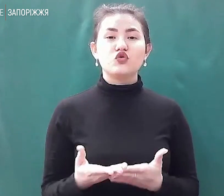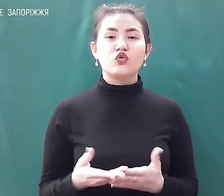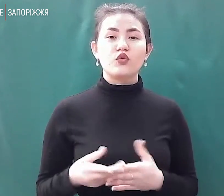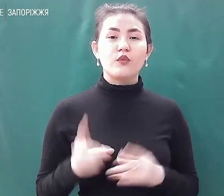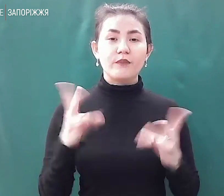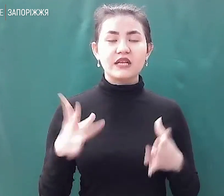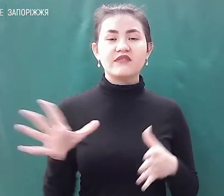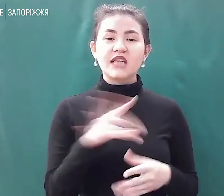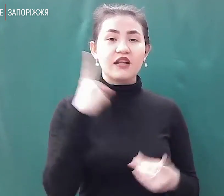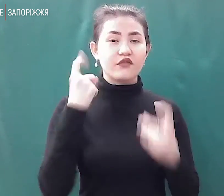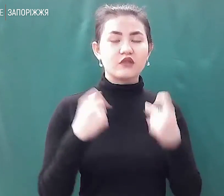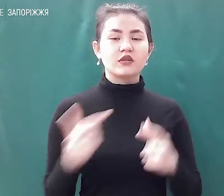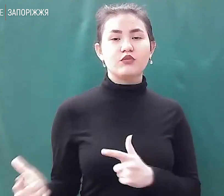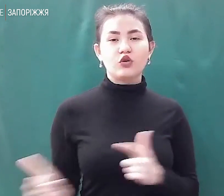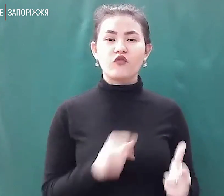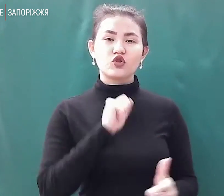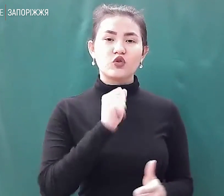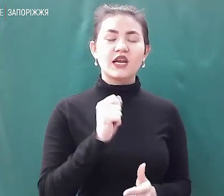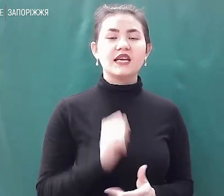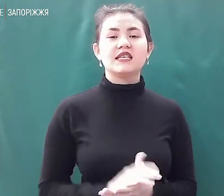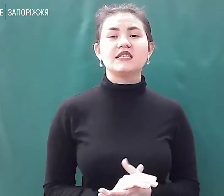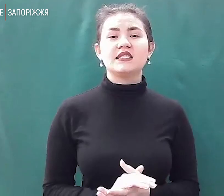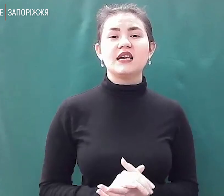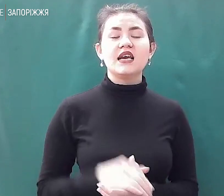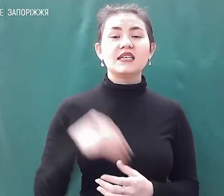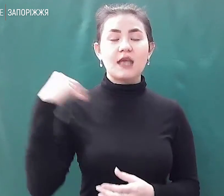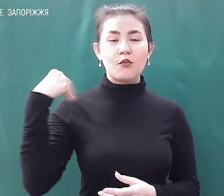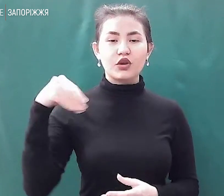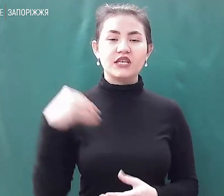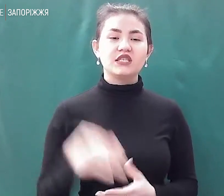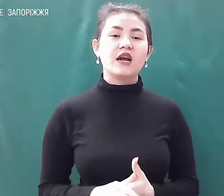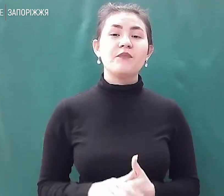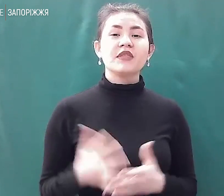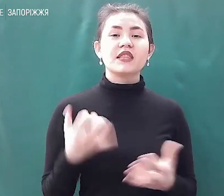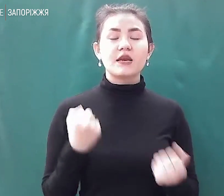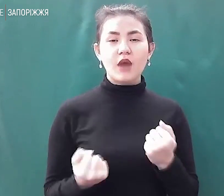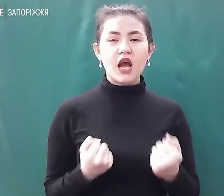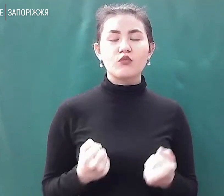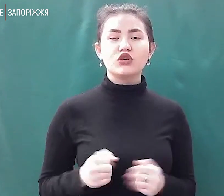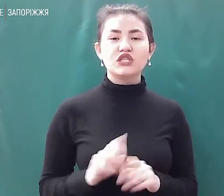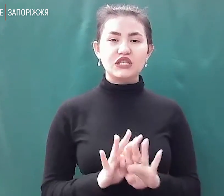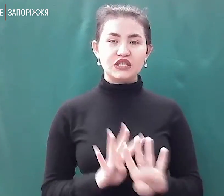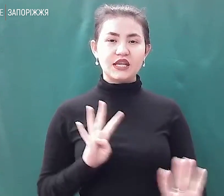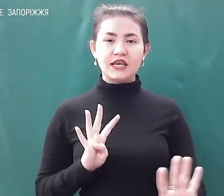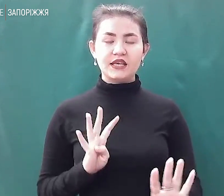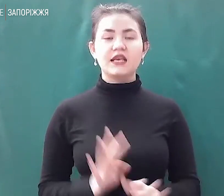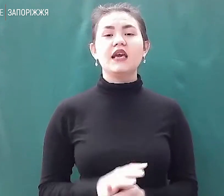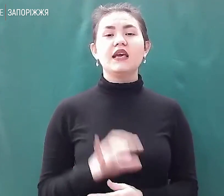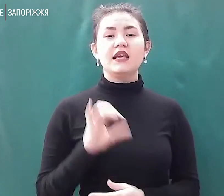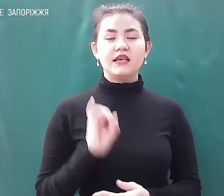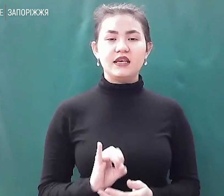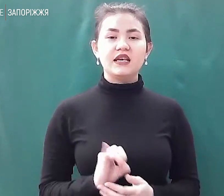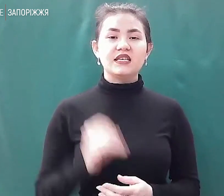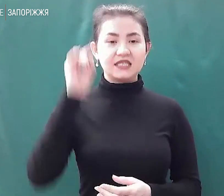підготували журналісти Суспільного. Запоріжжя. Тримаємо стрій і слава Україні!